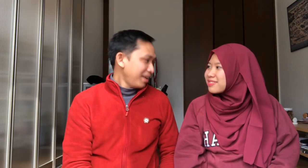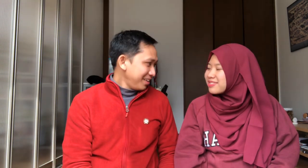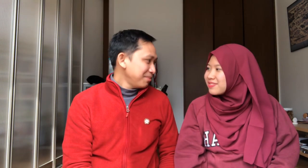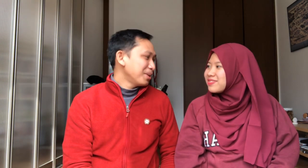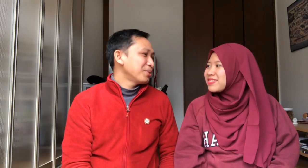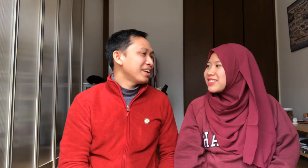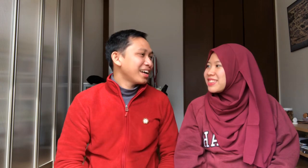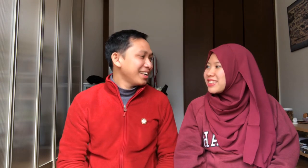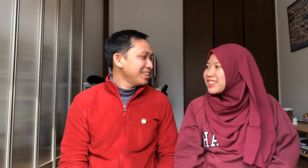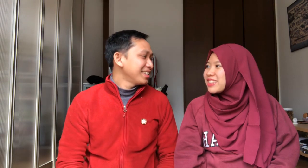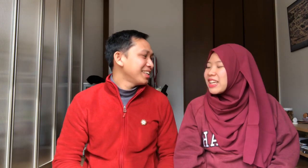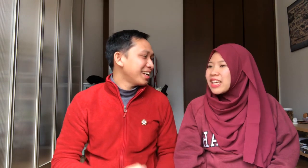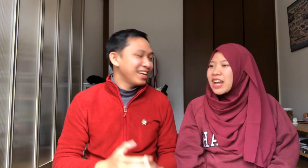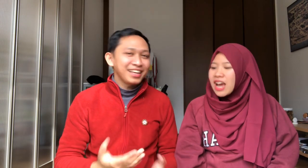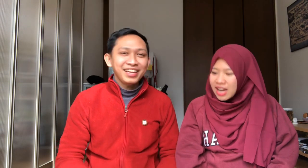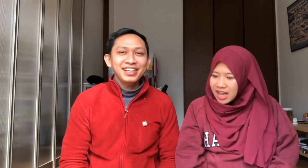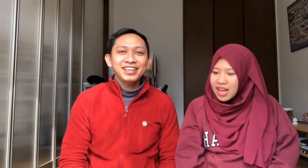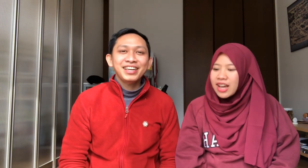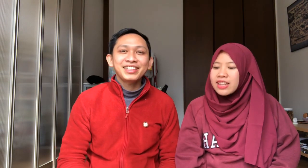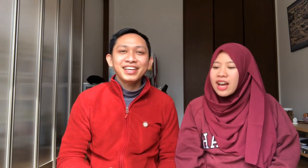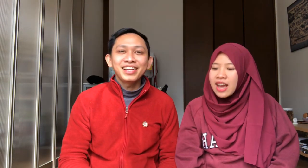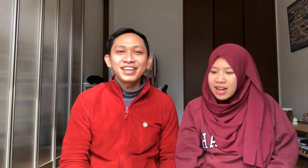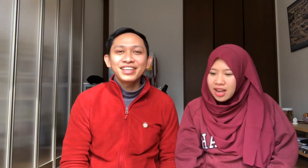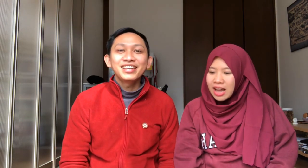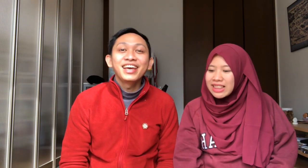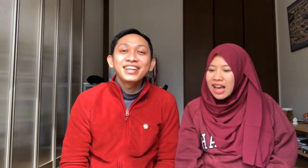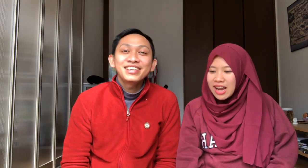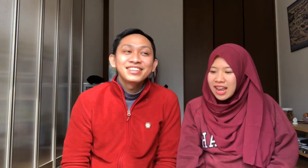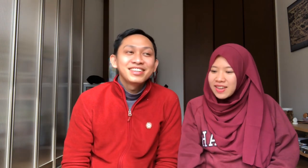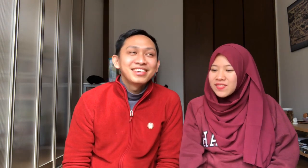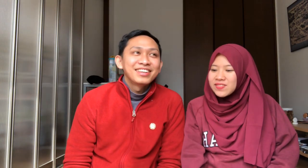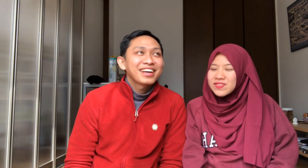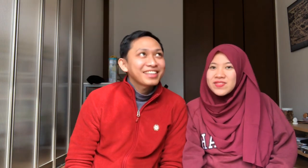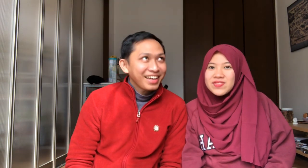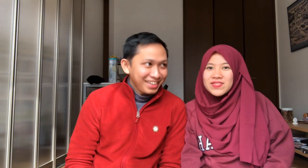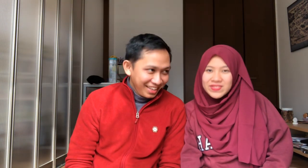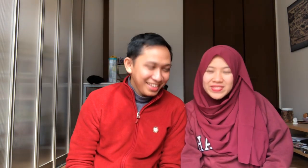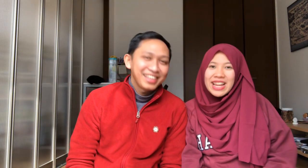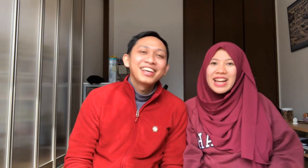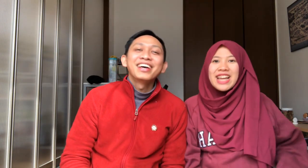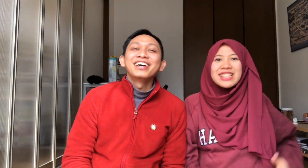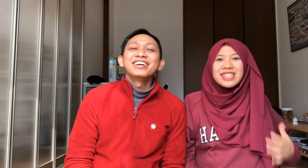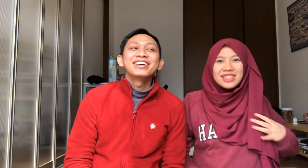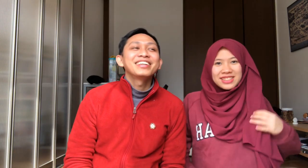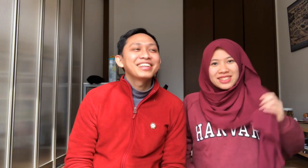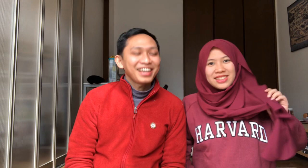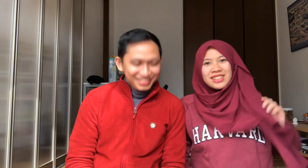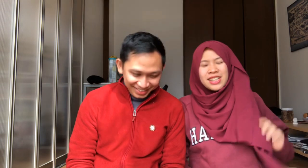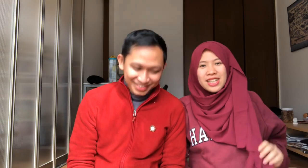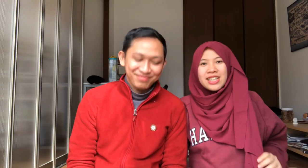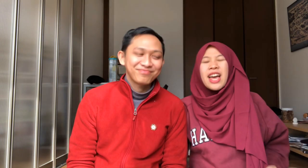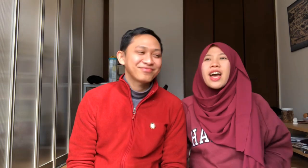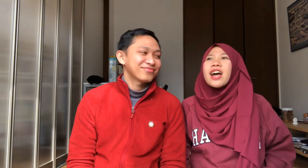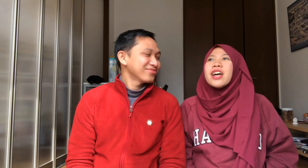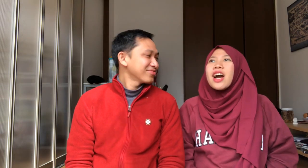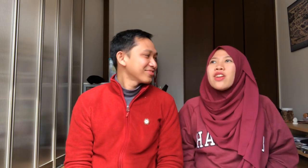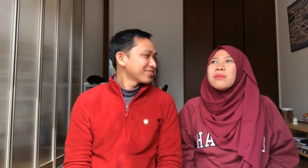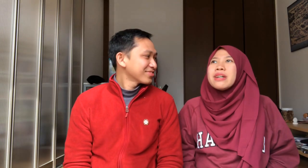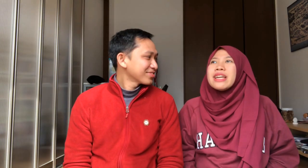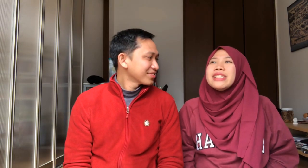Hijrah Hiragana, katagana, dan kanji Nah, kalau di bahasa